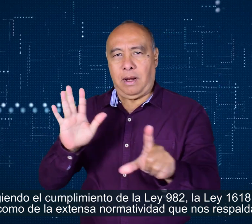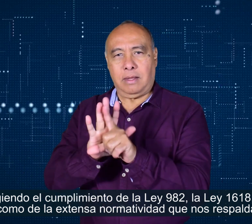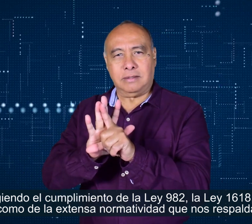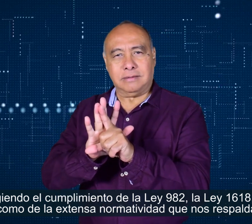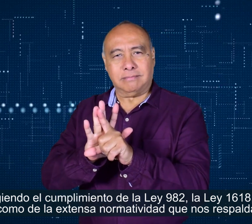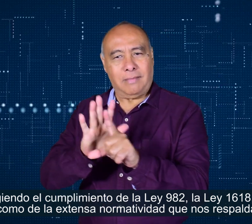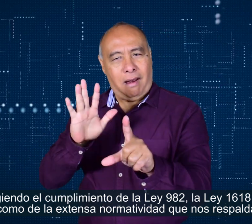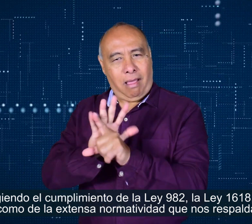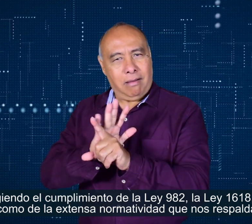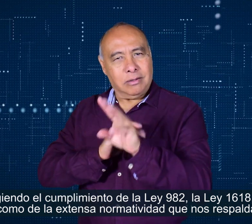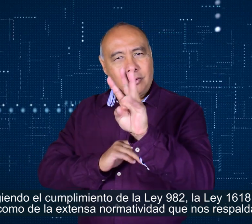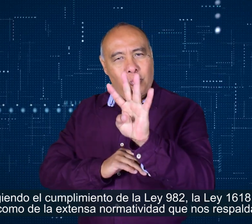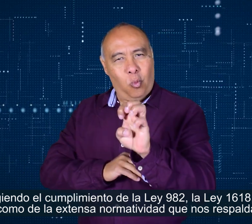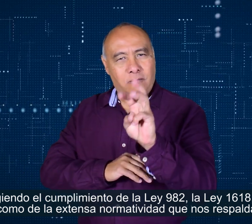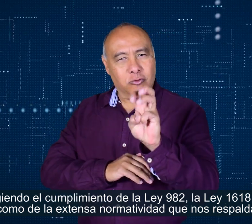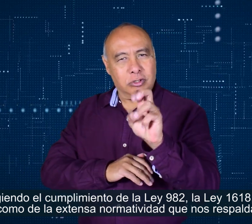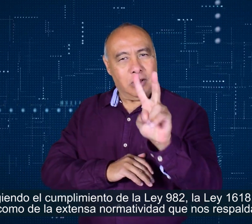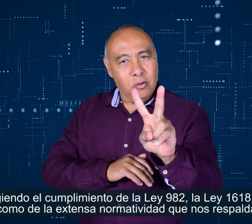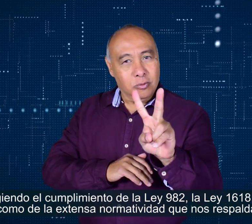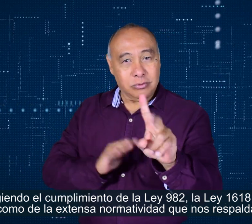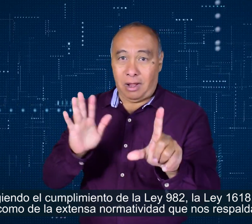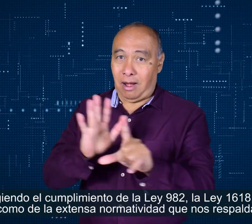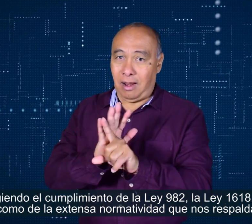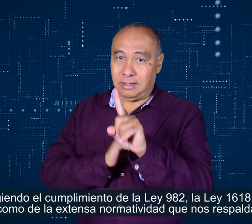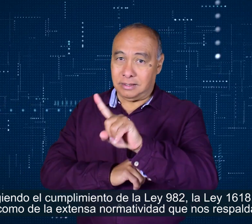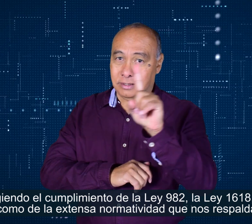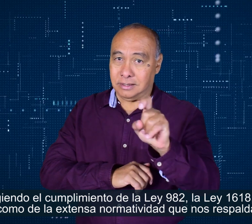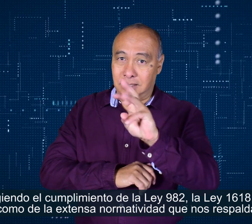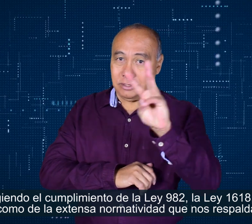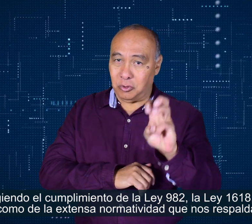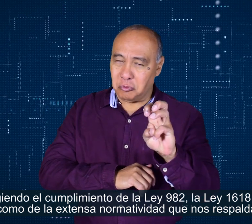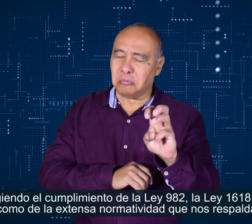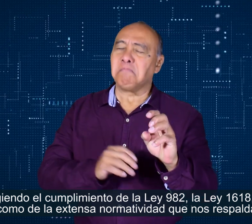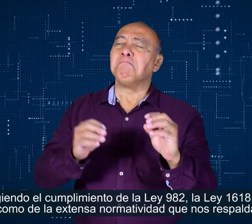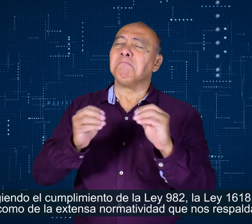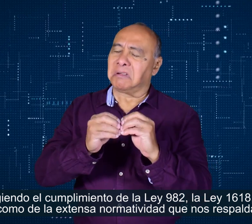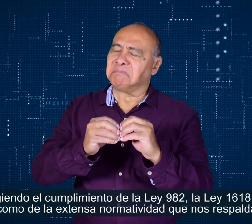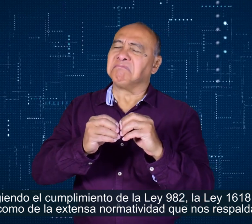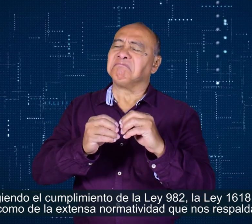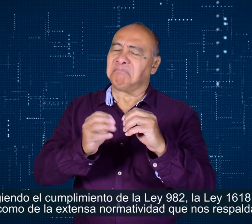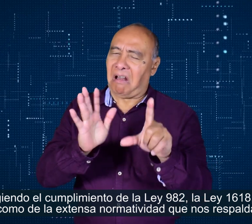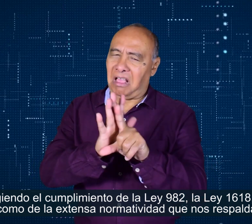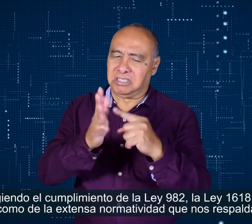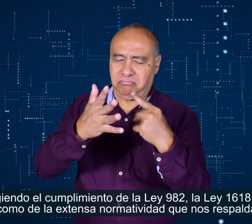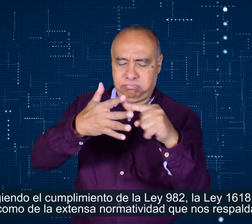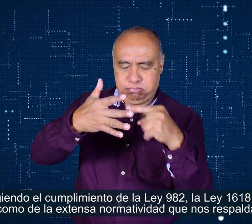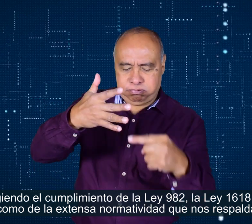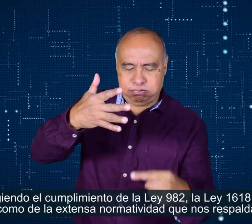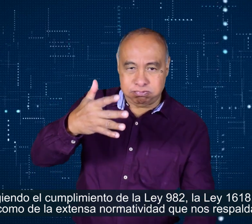exigiendo el cumplimiento de la Ley 982, la Ley 1618, así como de la extensa normatividad que nos respalda.